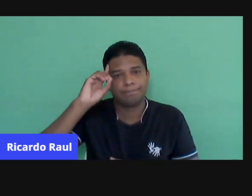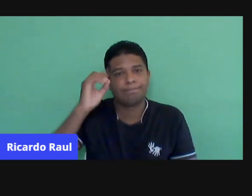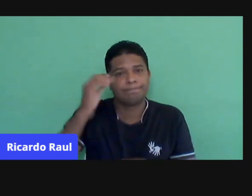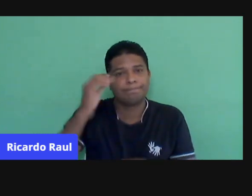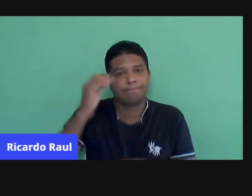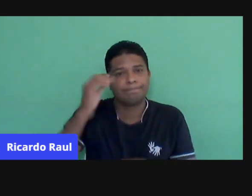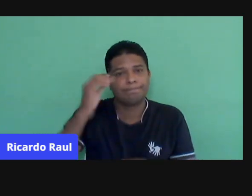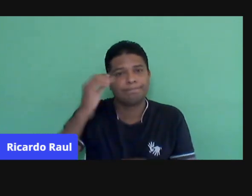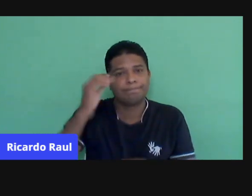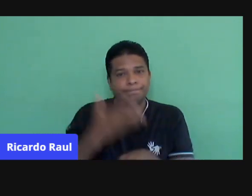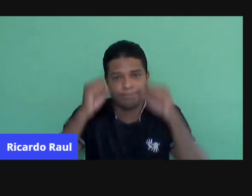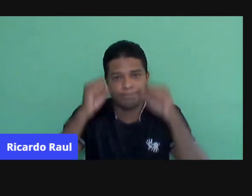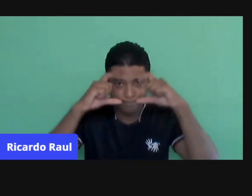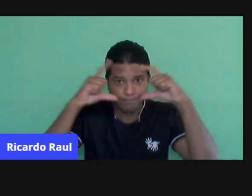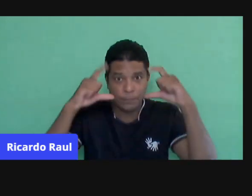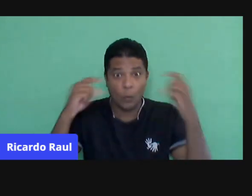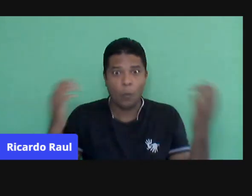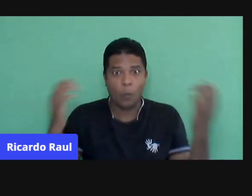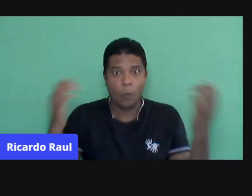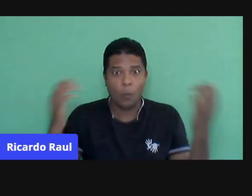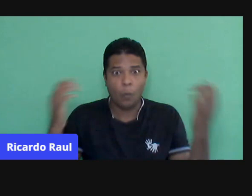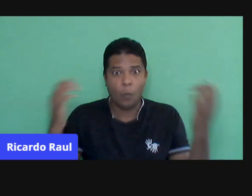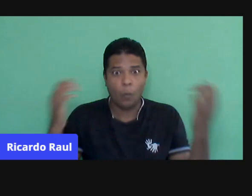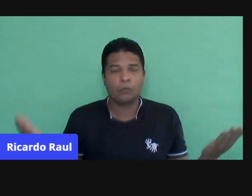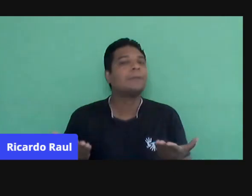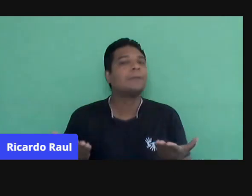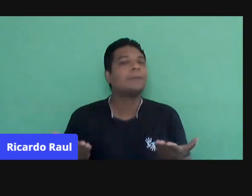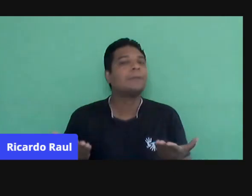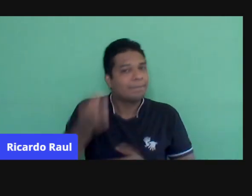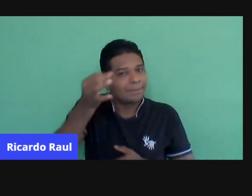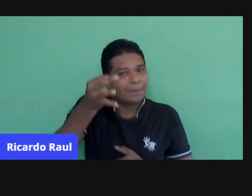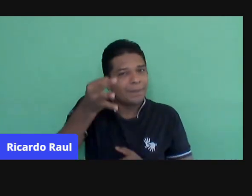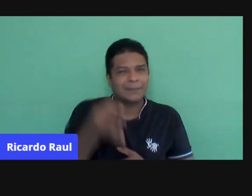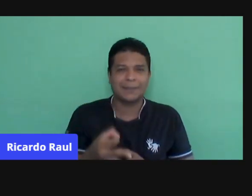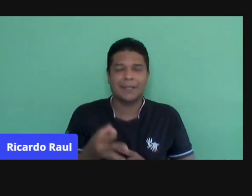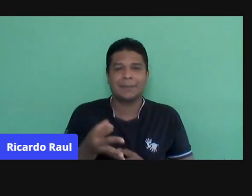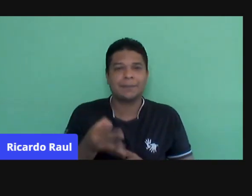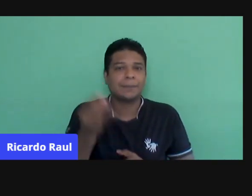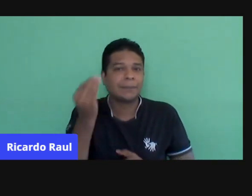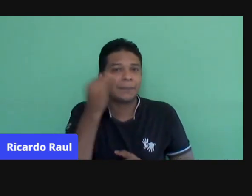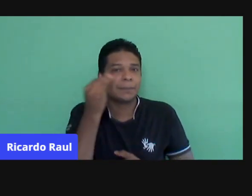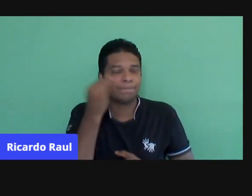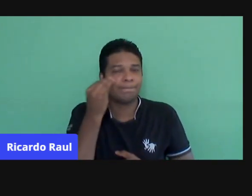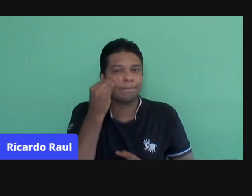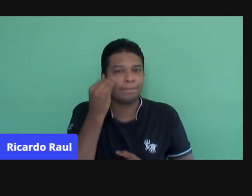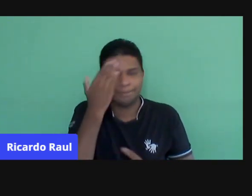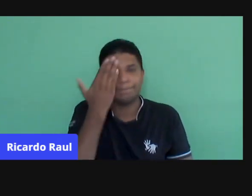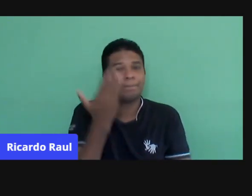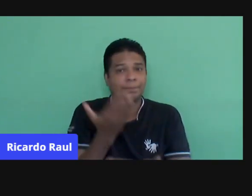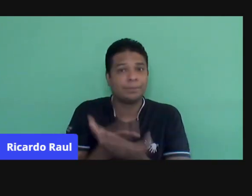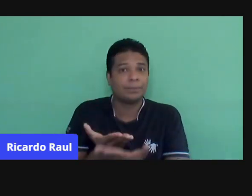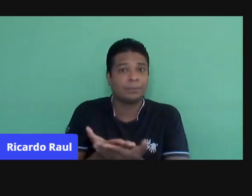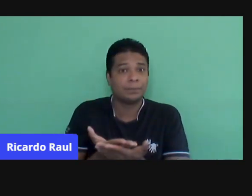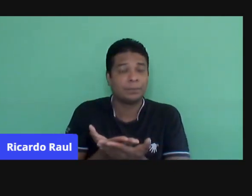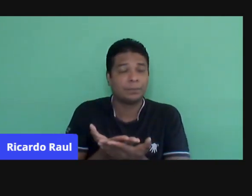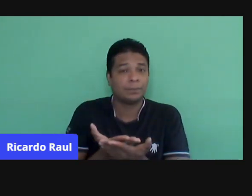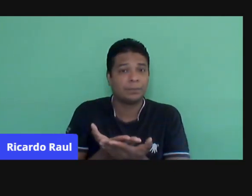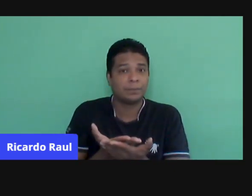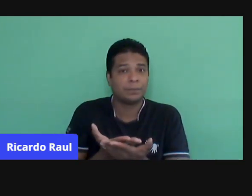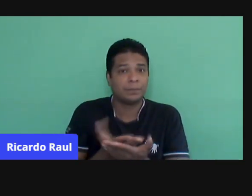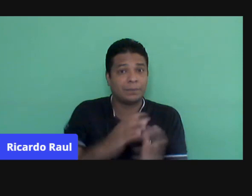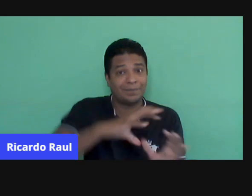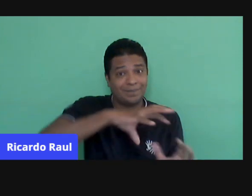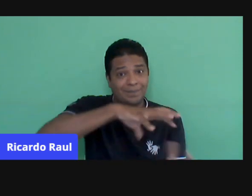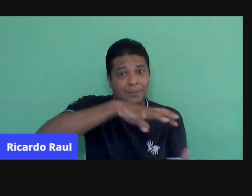acordar e falar, gente, hoje, né? Vai dar certo. É tentar realmente acreditar que essa